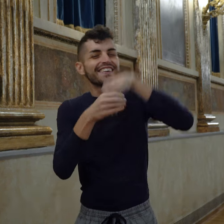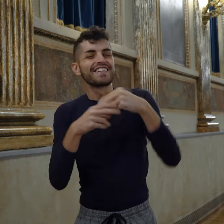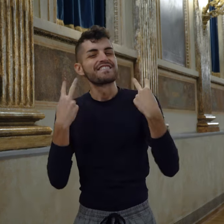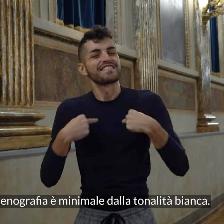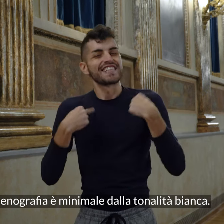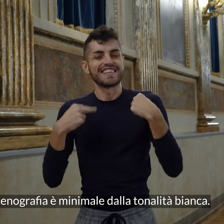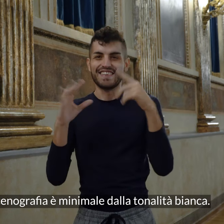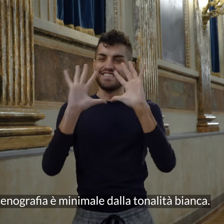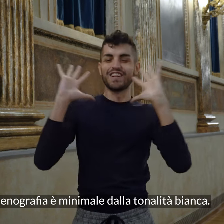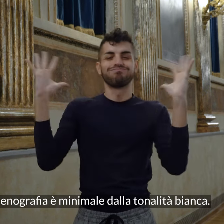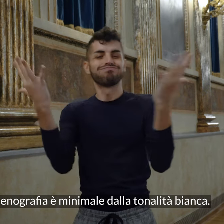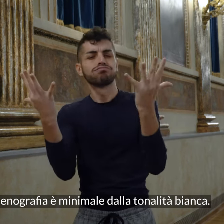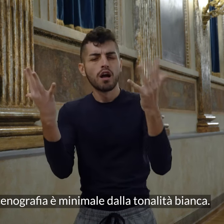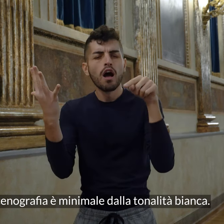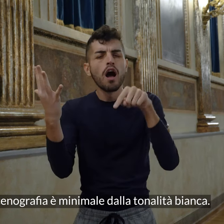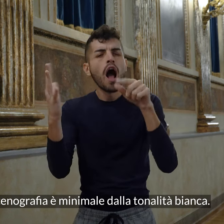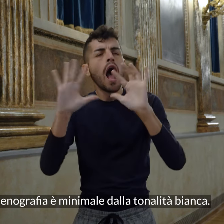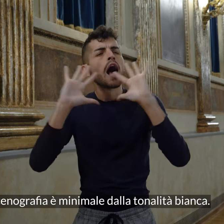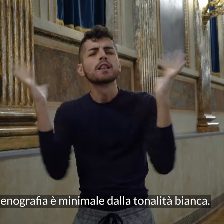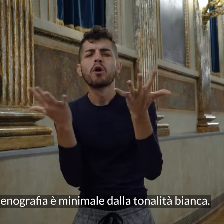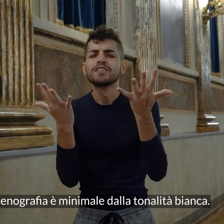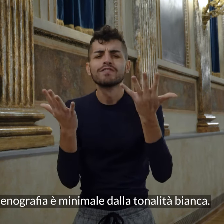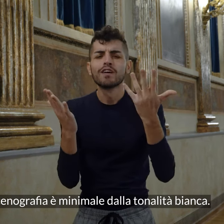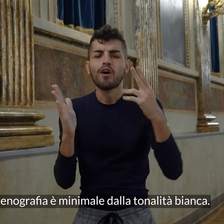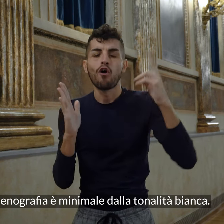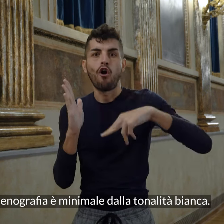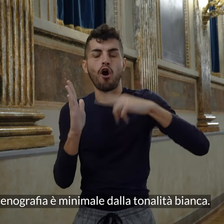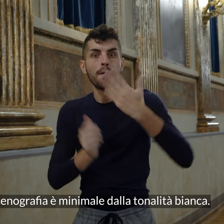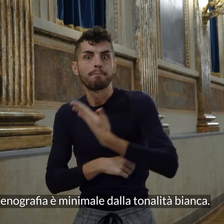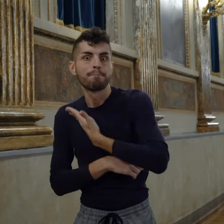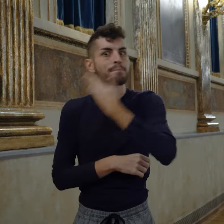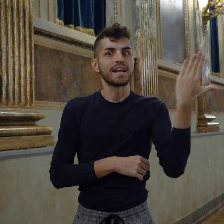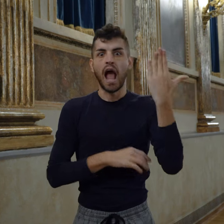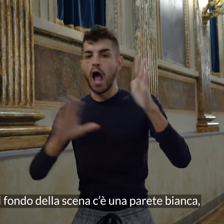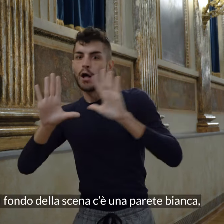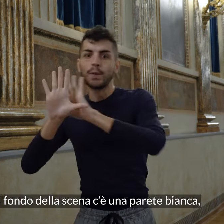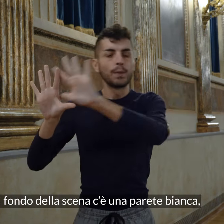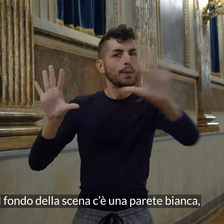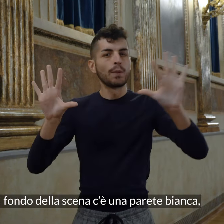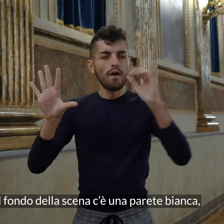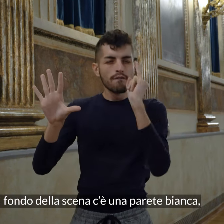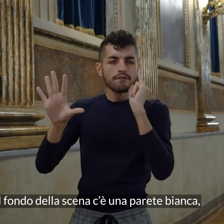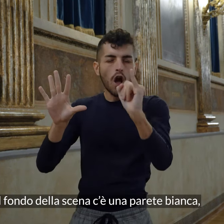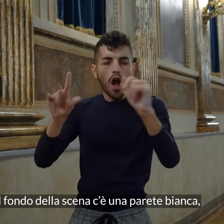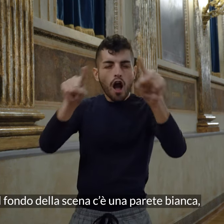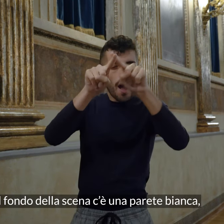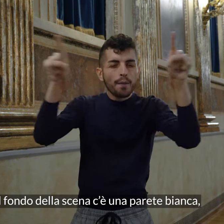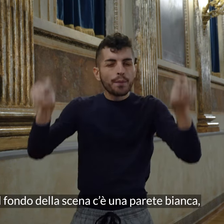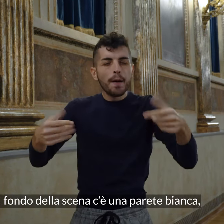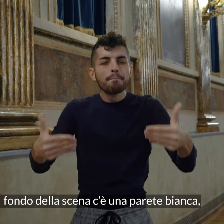La scenografia è minimale dalla tonalità bianca Sul fondo della scena c'è una parete bianca